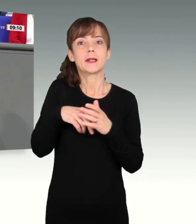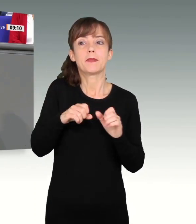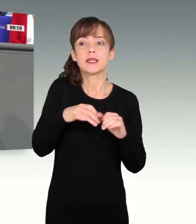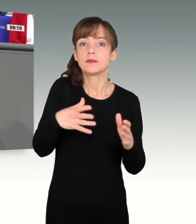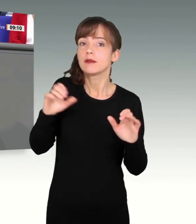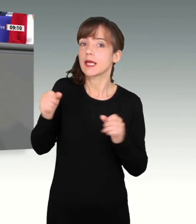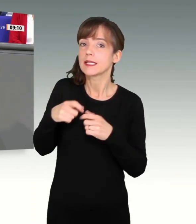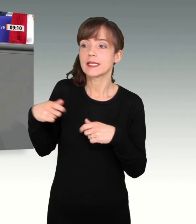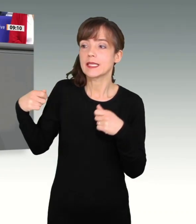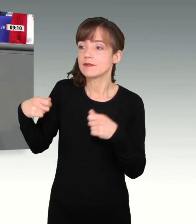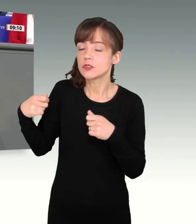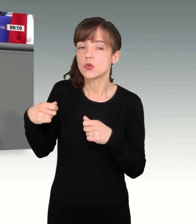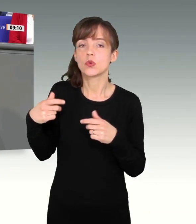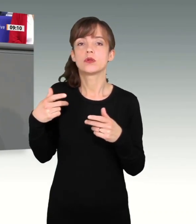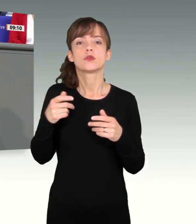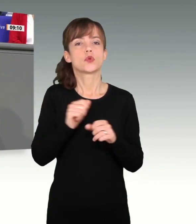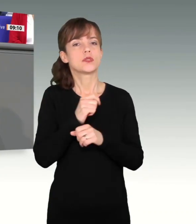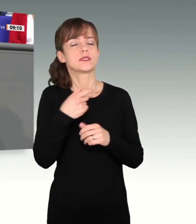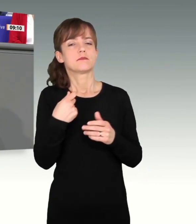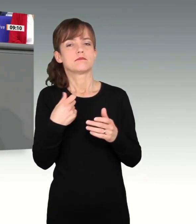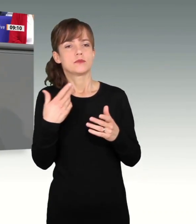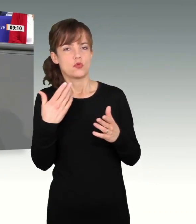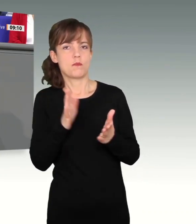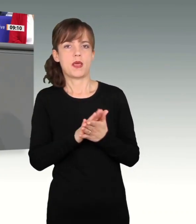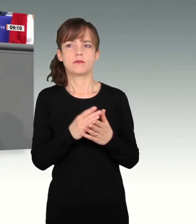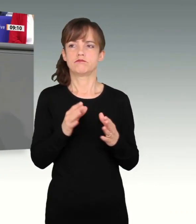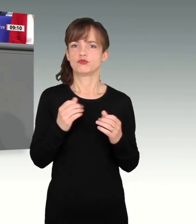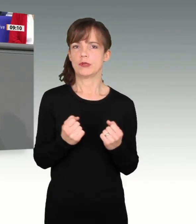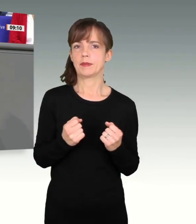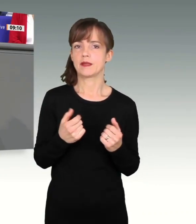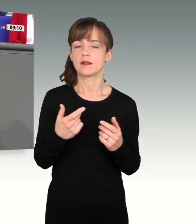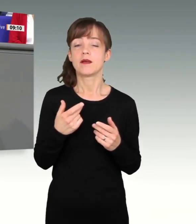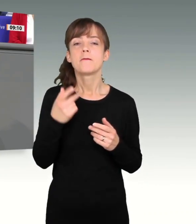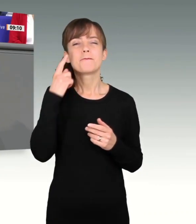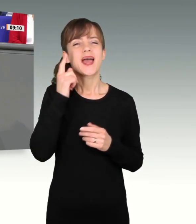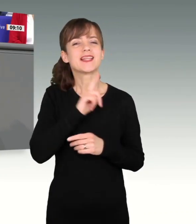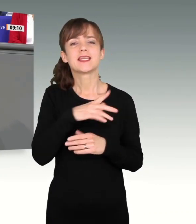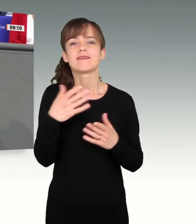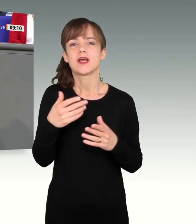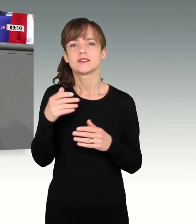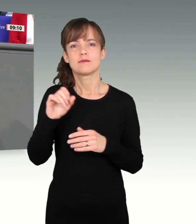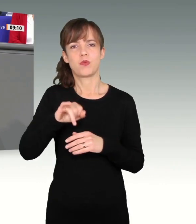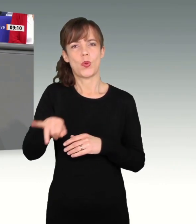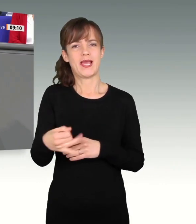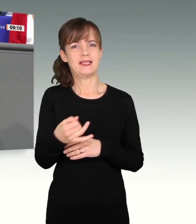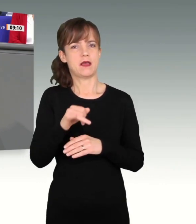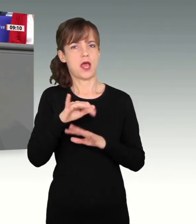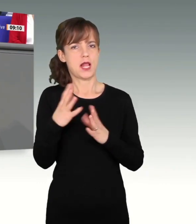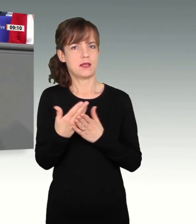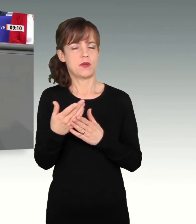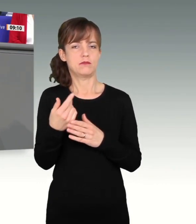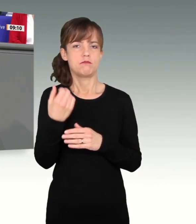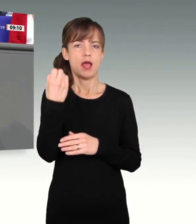jederzeit bestehen bleibt. Mitnichten geht es darum, allgemeine Projekte der Ampelkoalition oder etwa